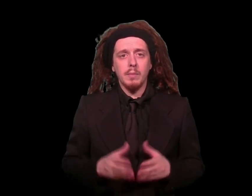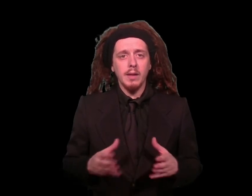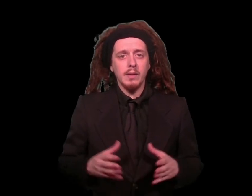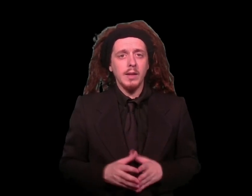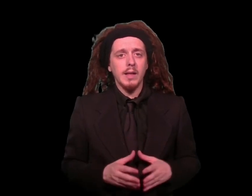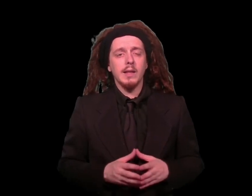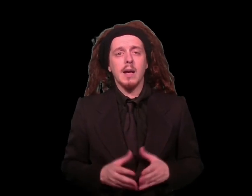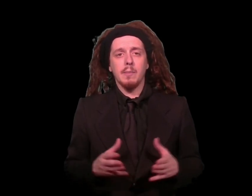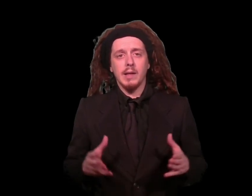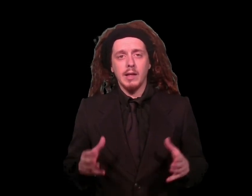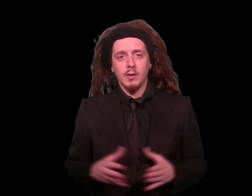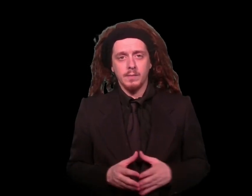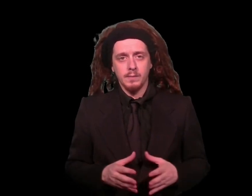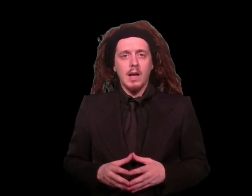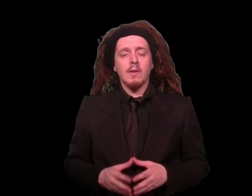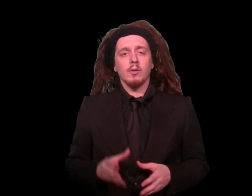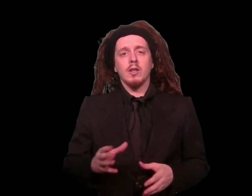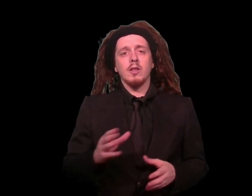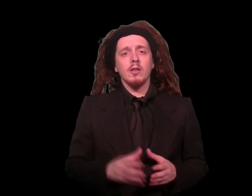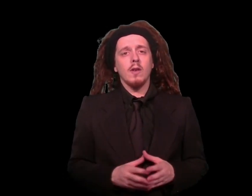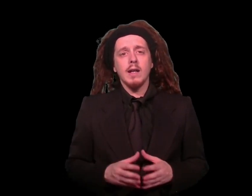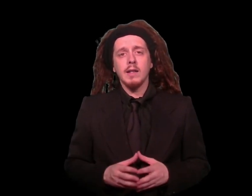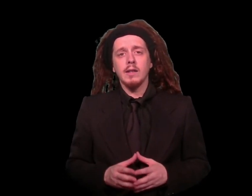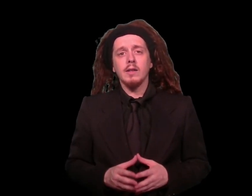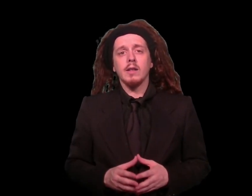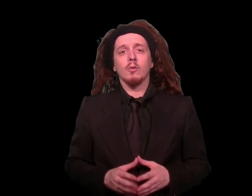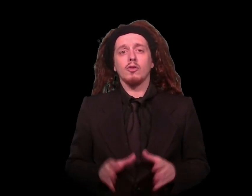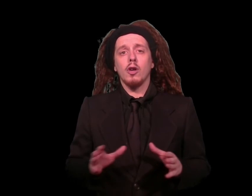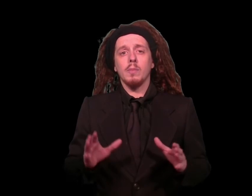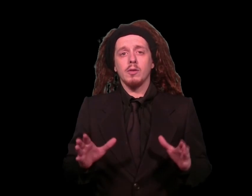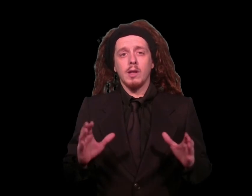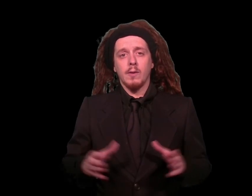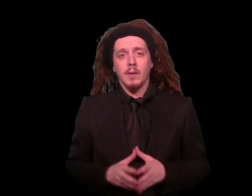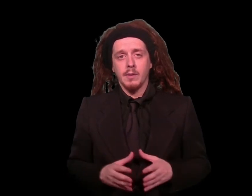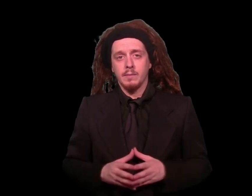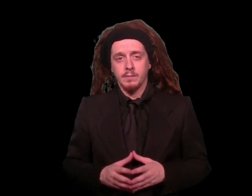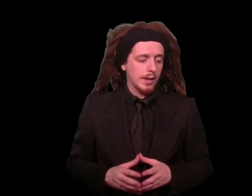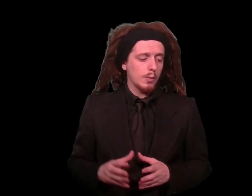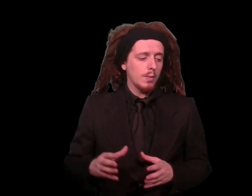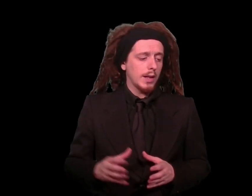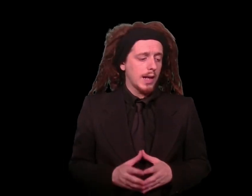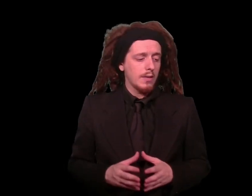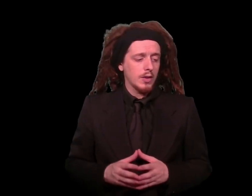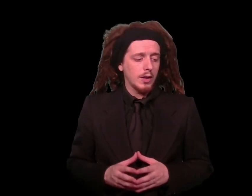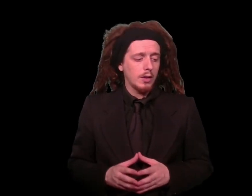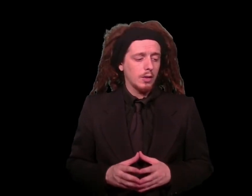Bindi e Chiamparino. Avevano deciso anche di indire uno sciopero della fame. La Repubblica aveva scritto